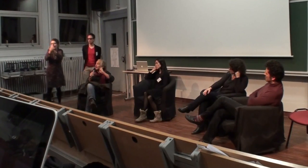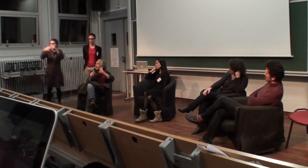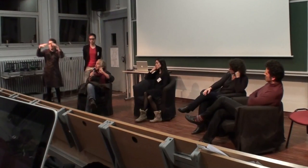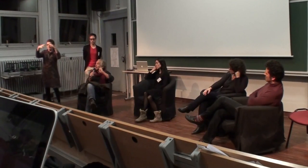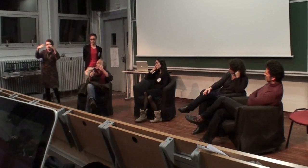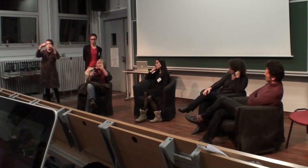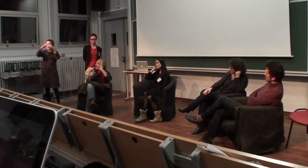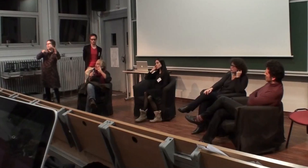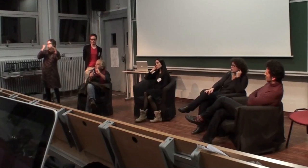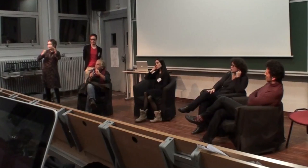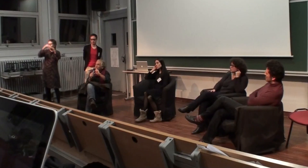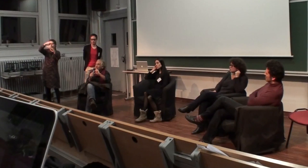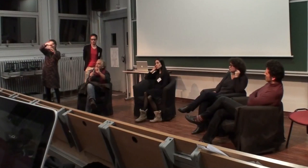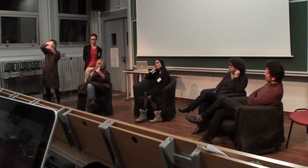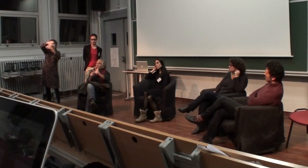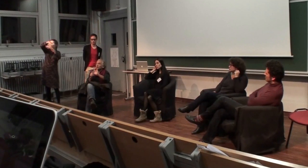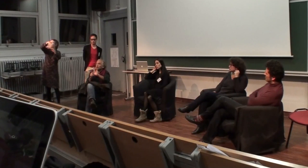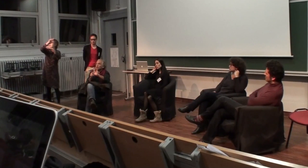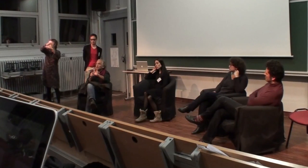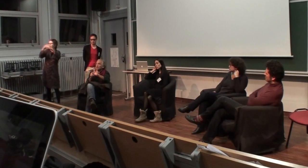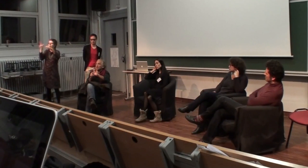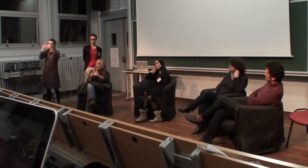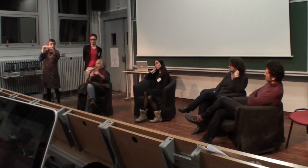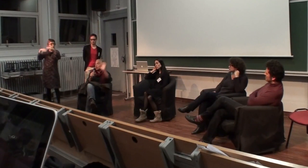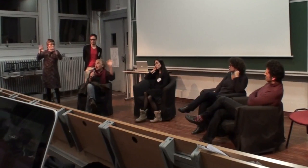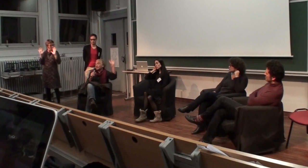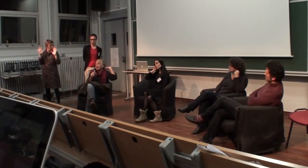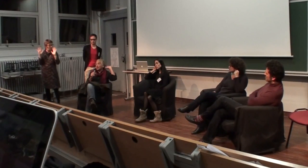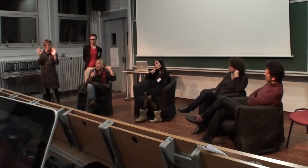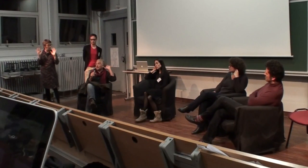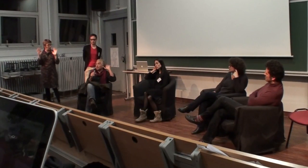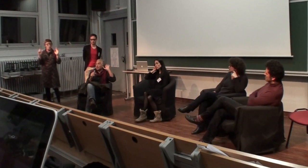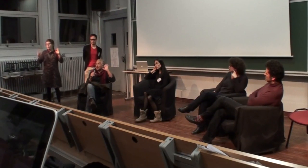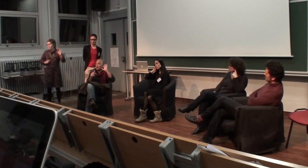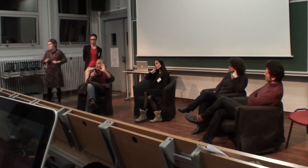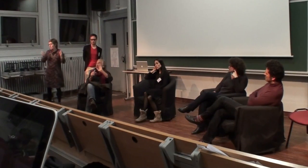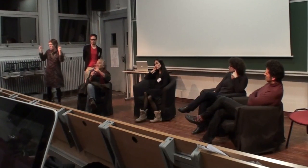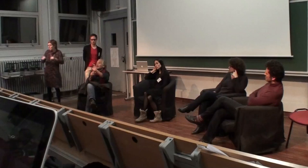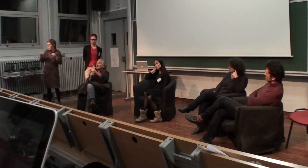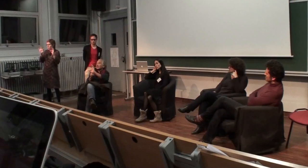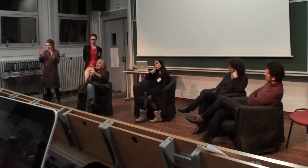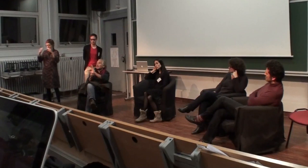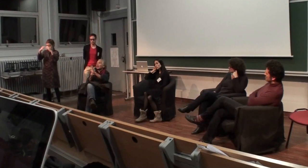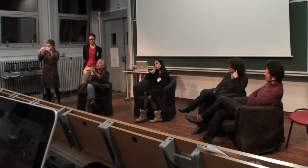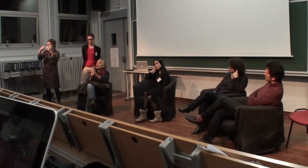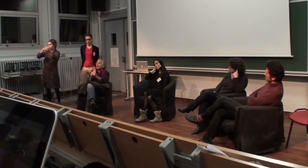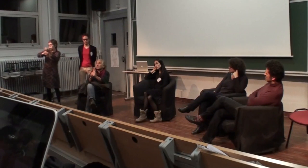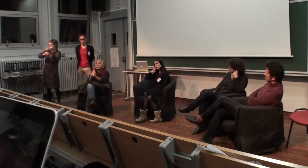entendre. Mais ce n'est pas vrai neurophysiologiquement et les collègues sont d'accord avec ce que dis là, c'est un raccourci qu'il a pris.